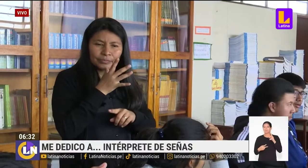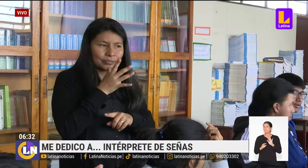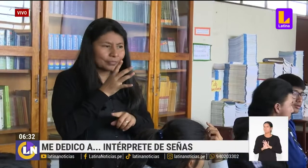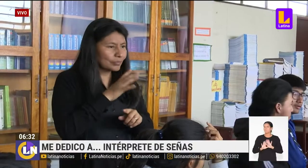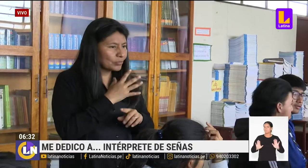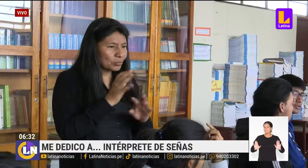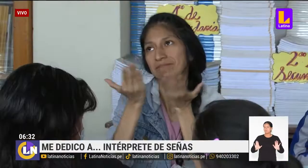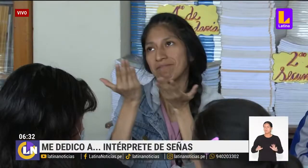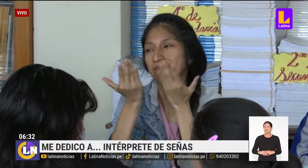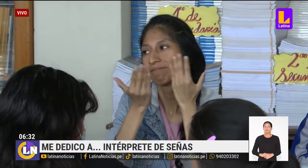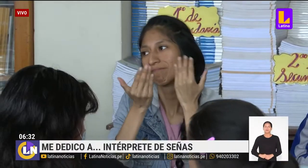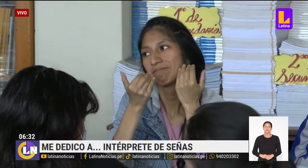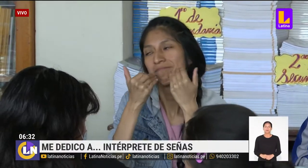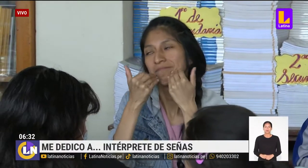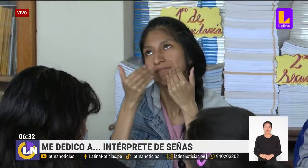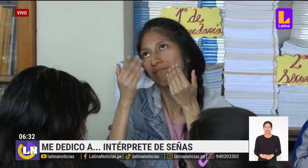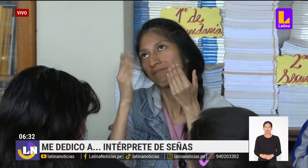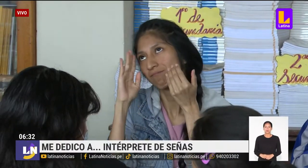personas de segunda categoría.